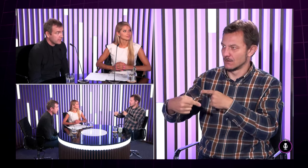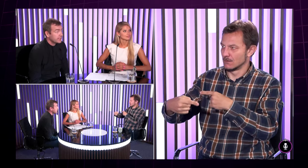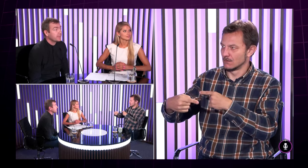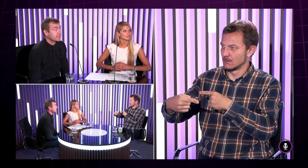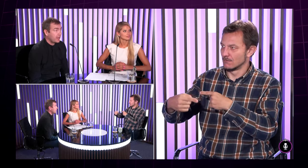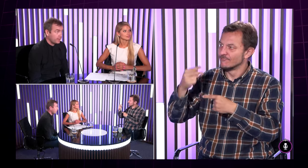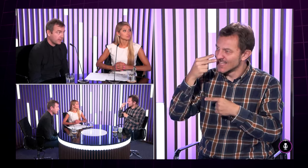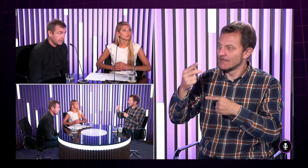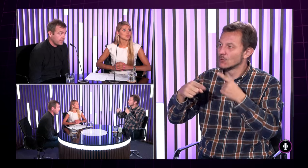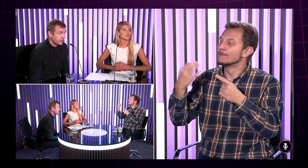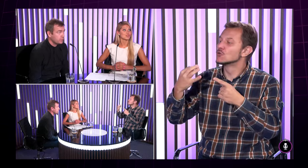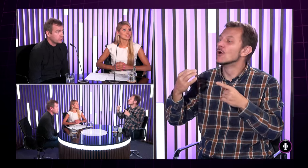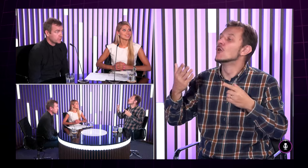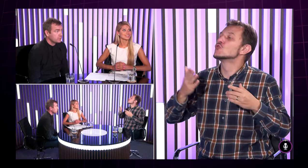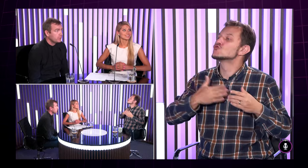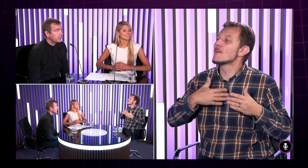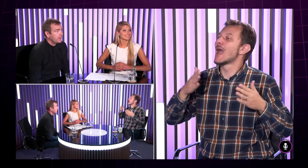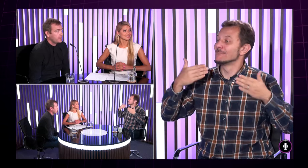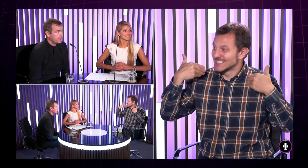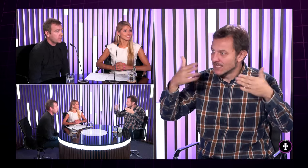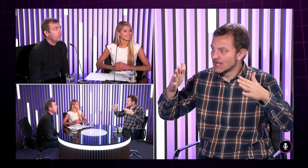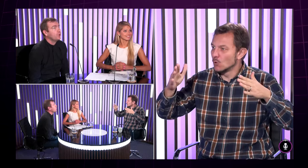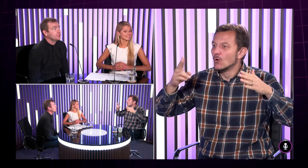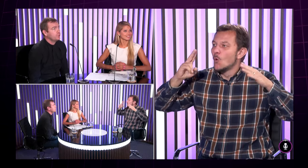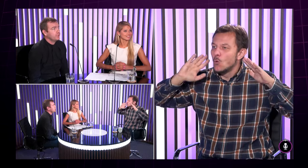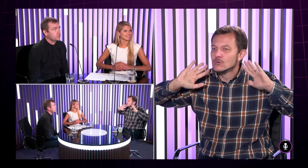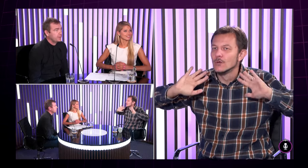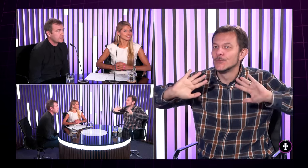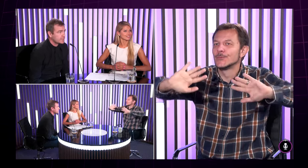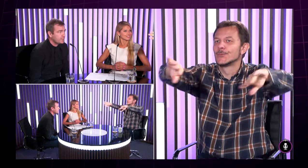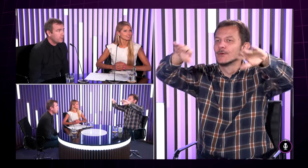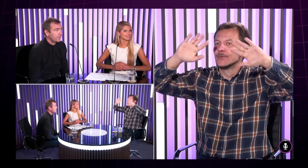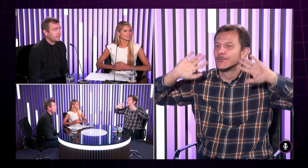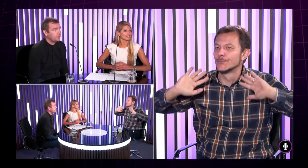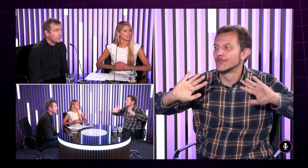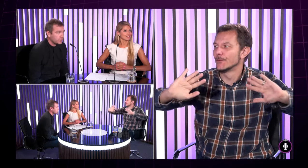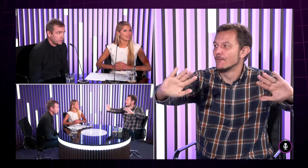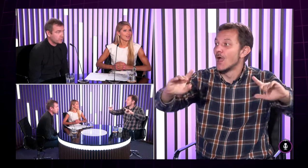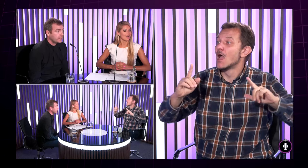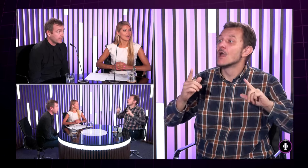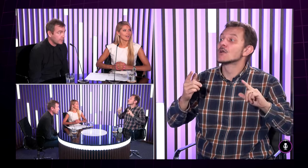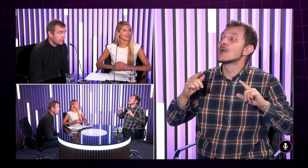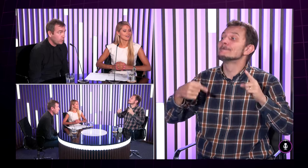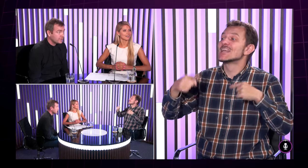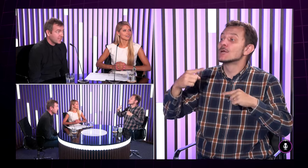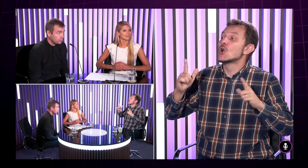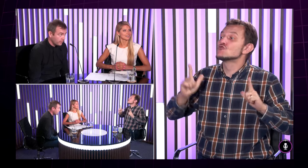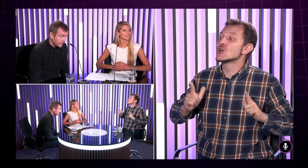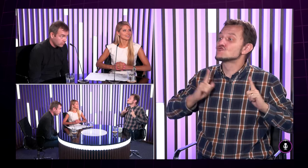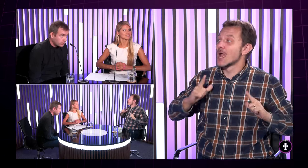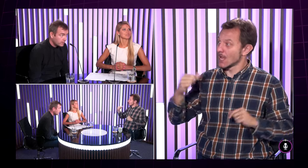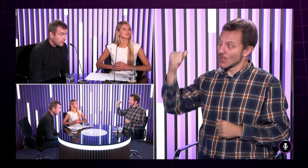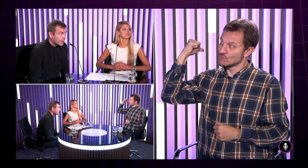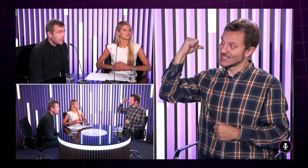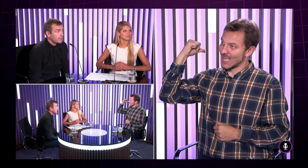východ je presne naopak, vnímanie toho času a prečo? Lebo oni to hovoria, že majú za sebou a tento plynutie času je takéto, odzadu